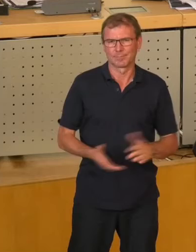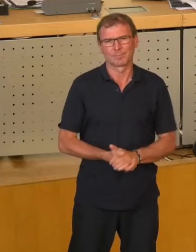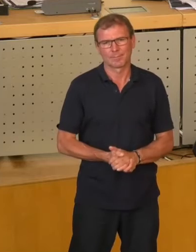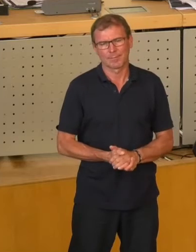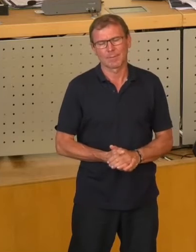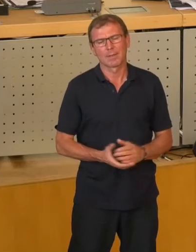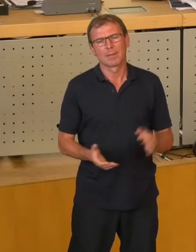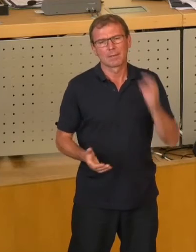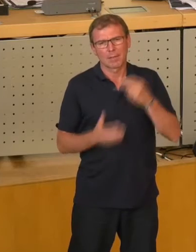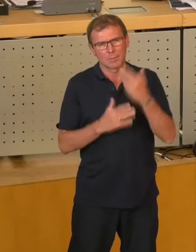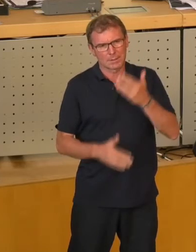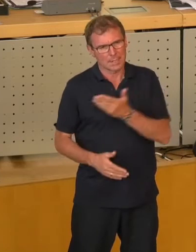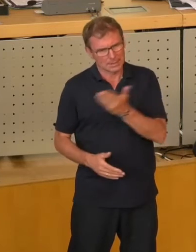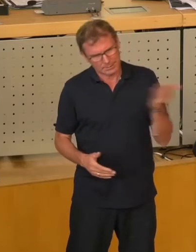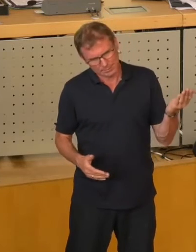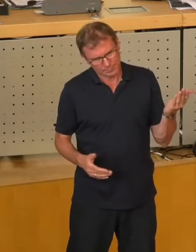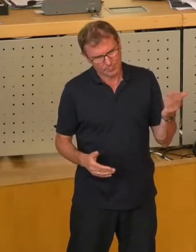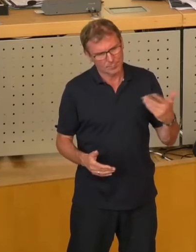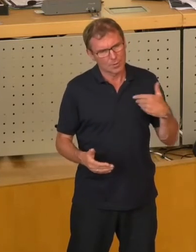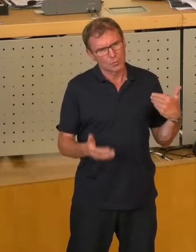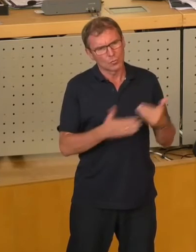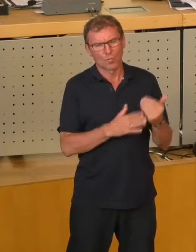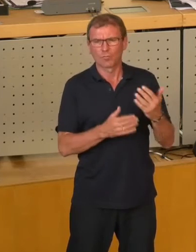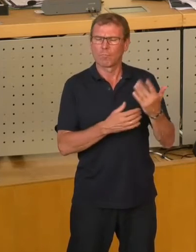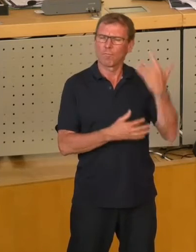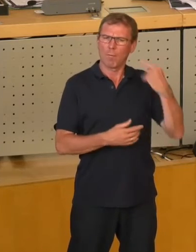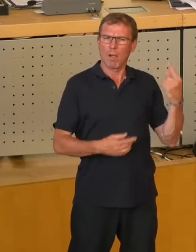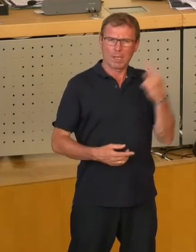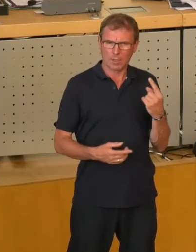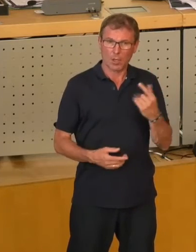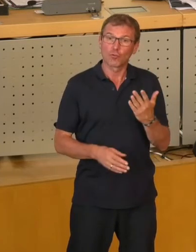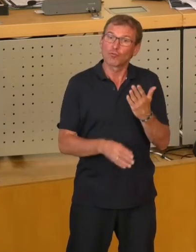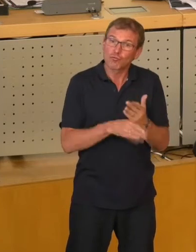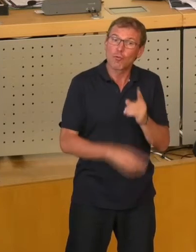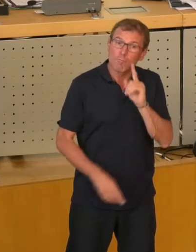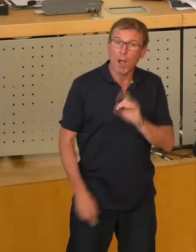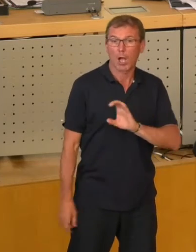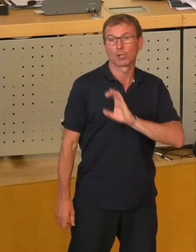Meine Damen und Herren, wir hatten bereits vor wenigen Jahren die Gelegenheit,